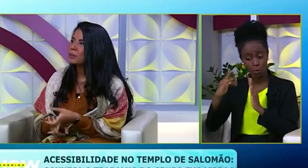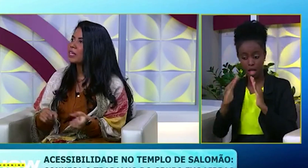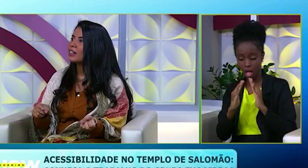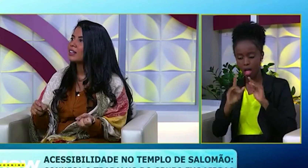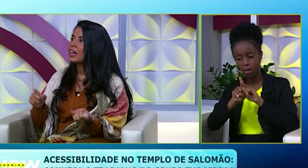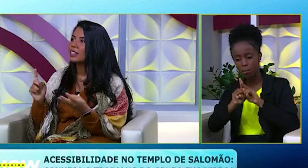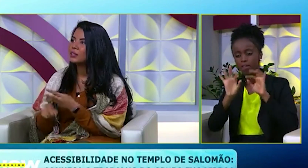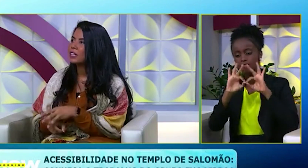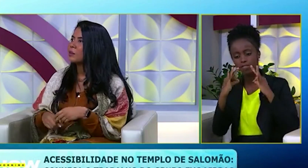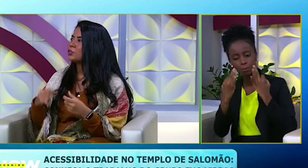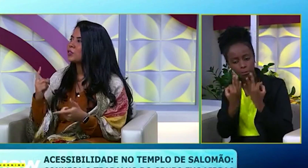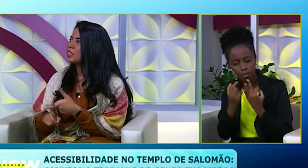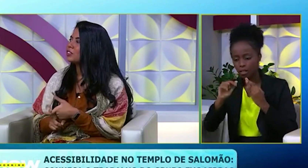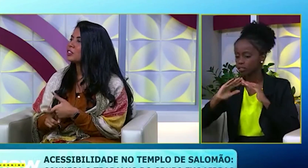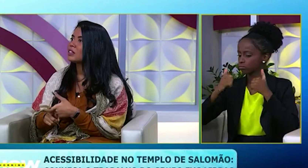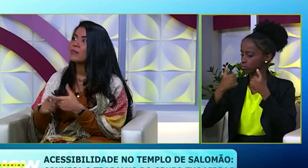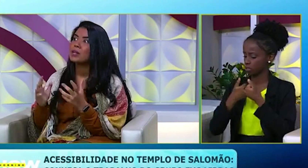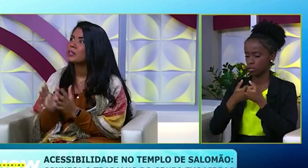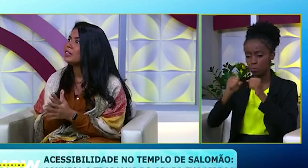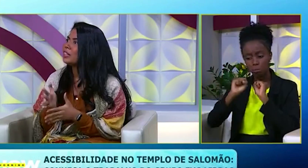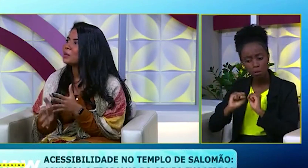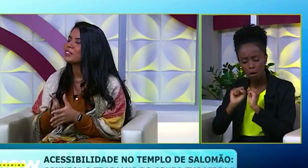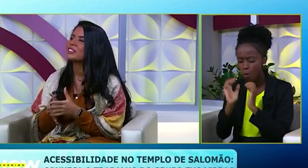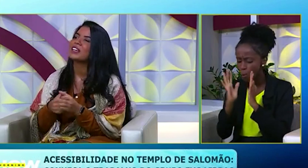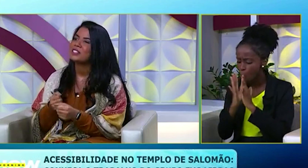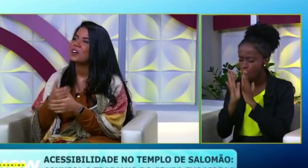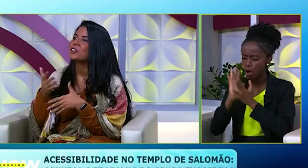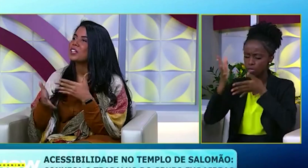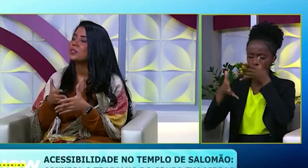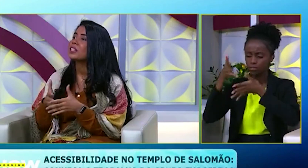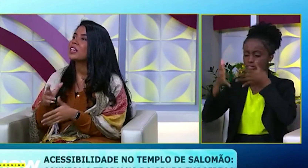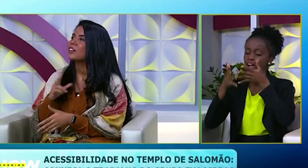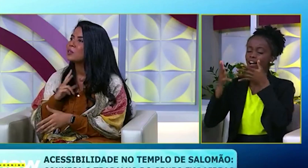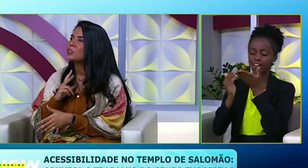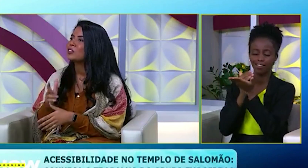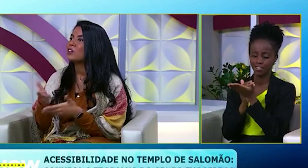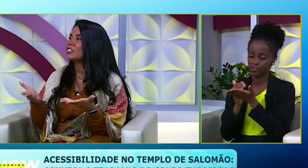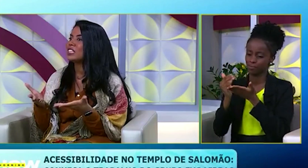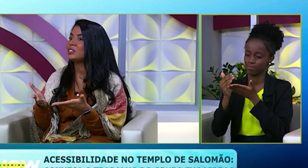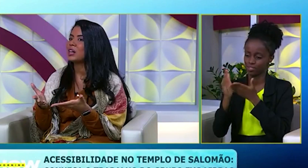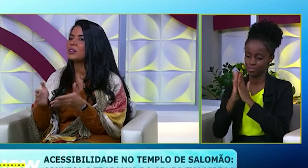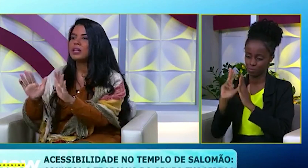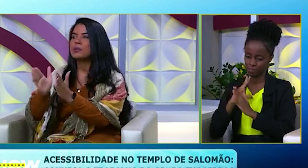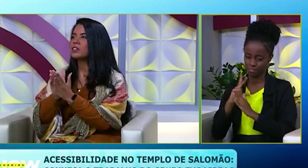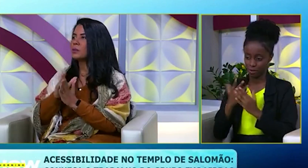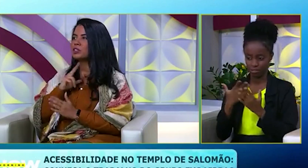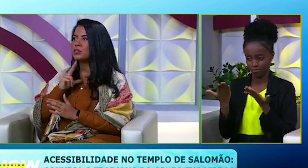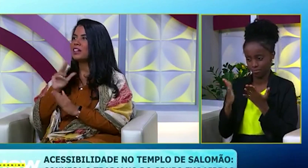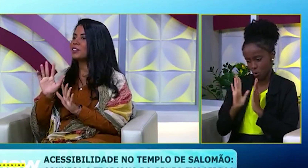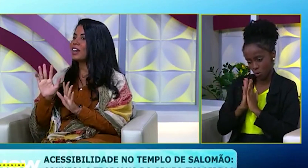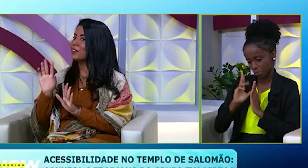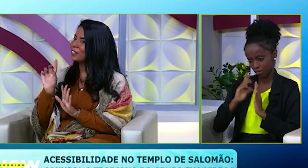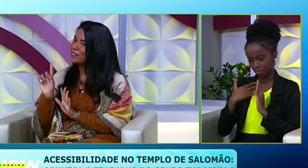junto com a sua família, aqui no tempo, chegou antes. Vai orando em libras. E eles já oram em libras. E a oração particular. Hoje, até eles falam, minha oração